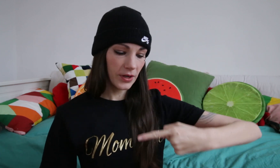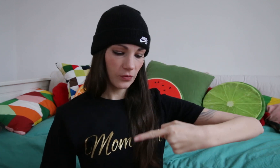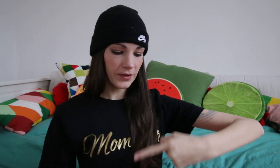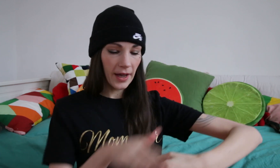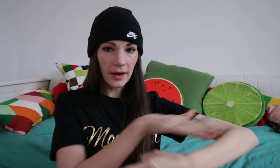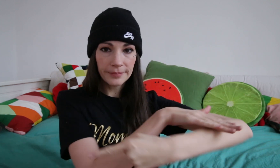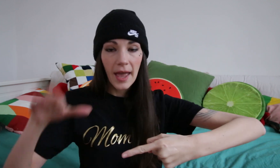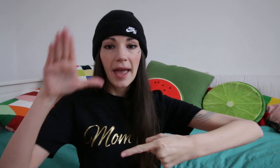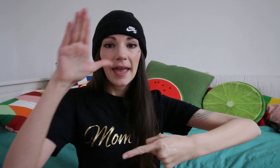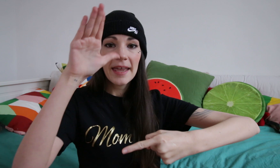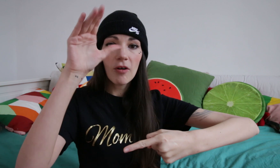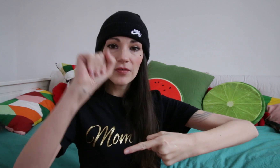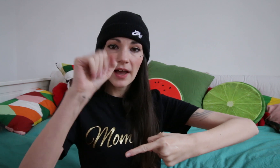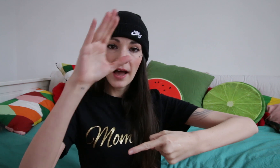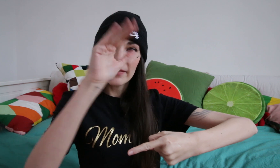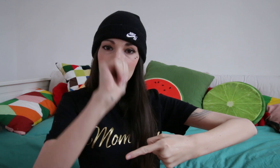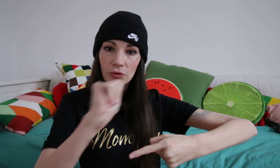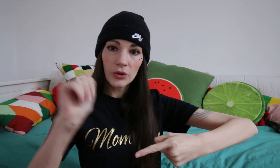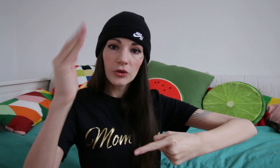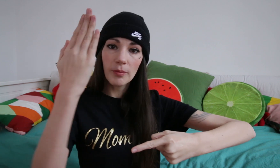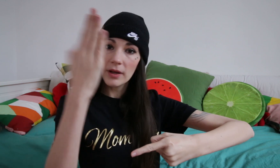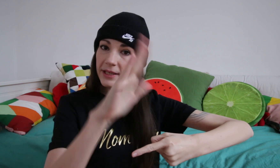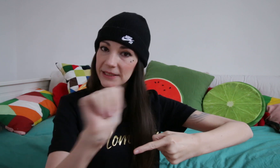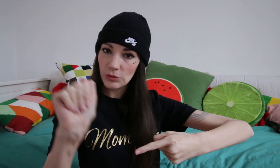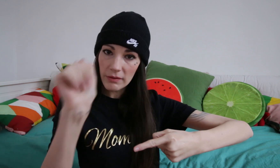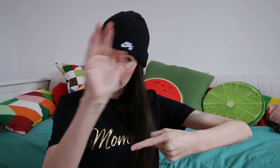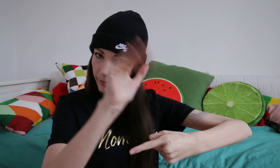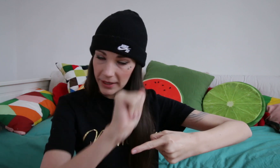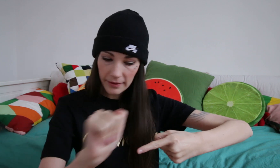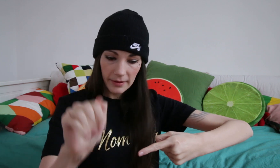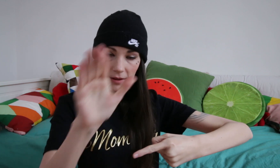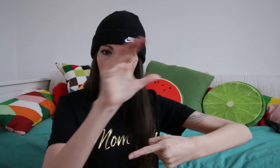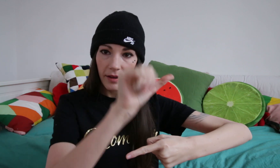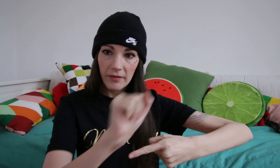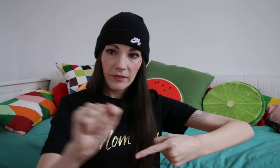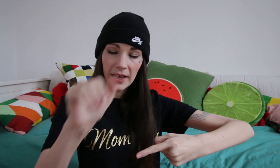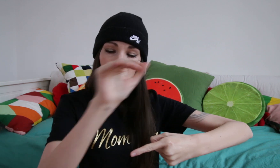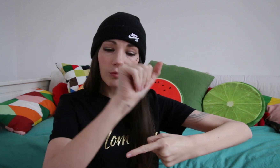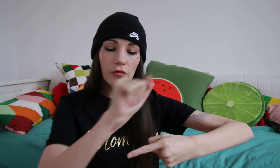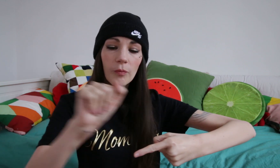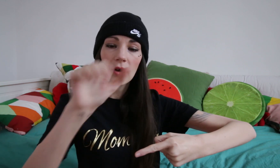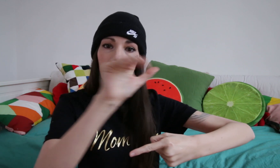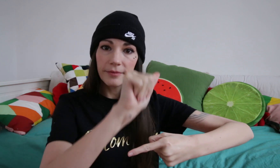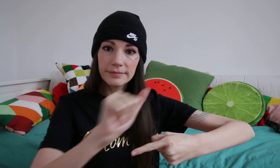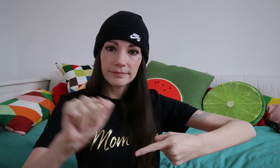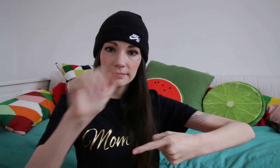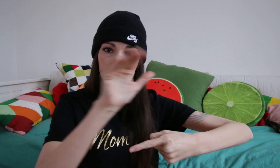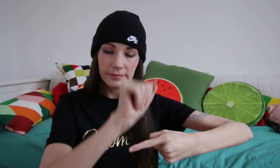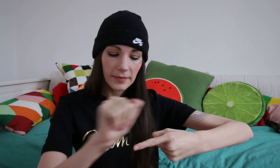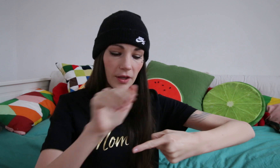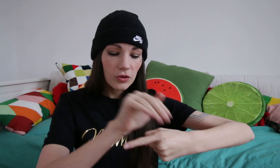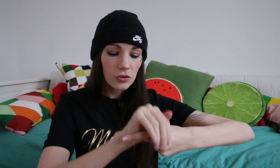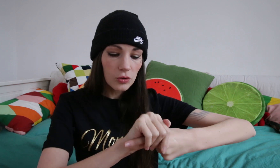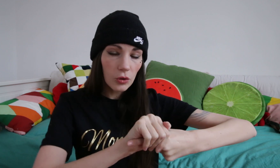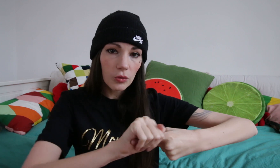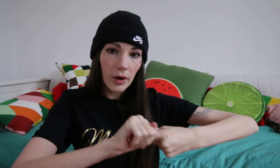'horizontale et on vient avec son autre main et les doigts fermés faire ce mouvement là, sur le doigt.